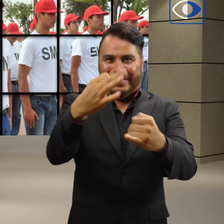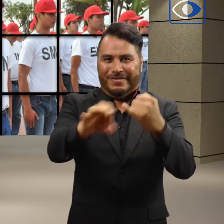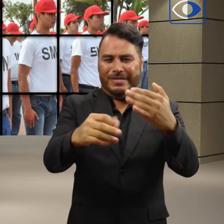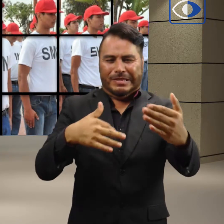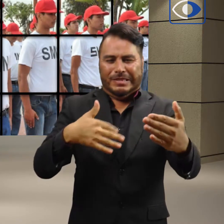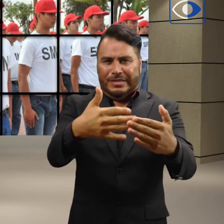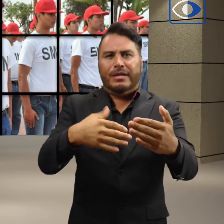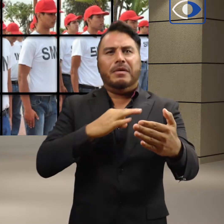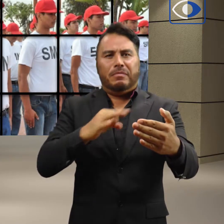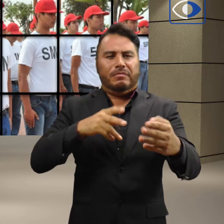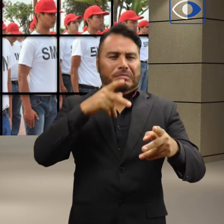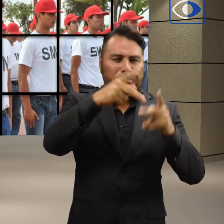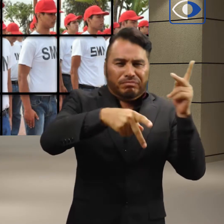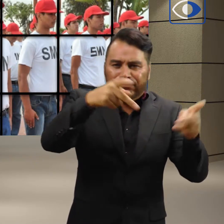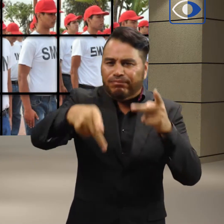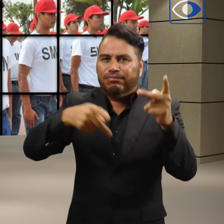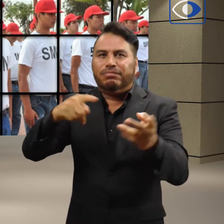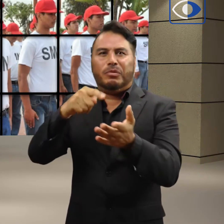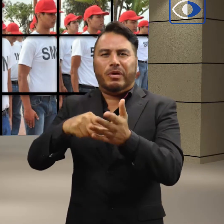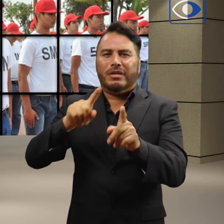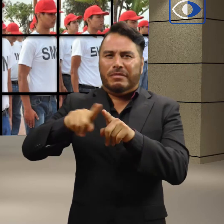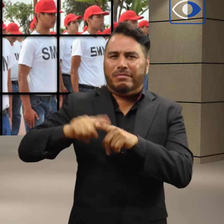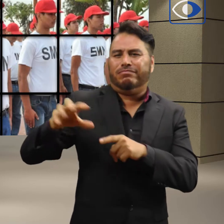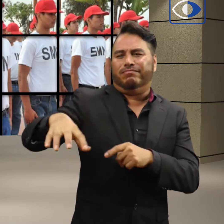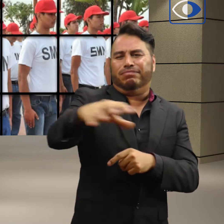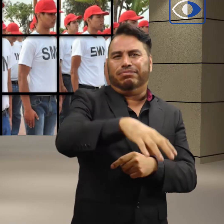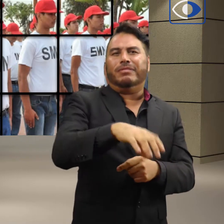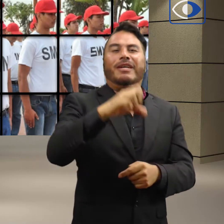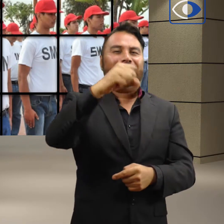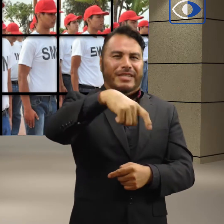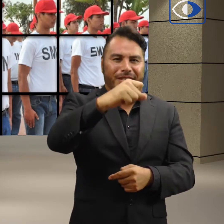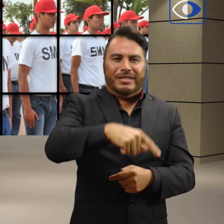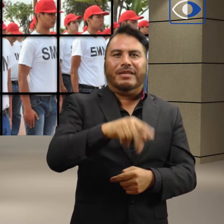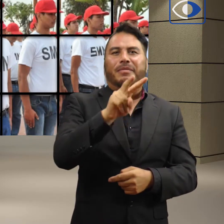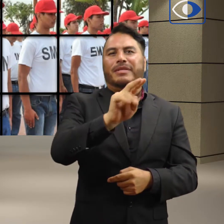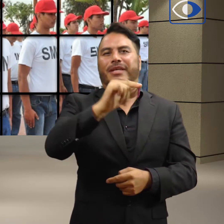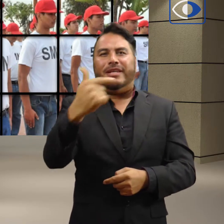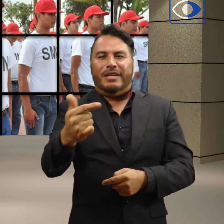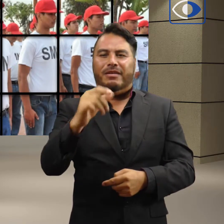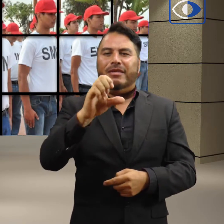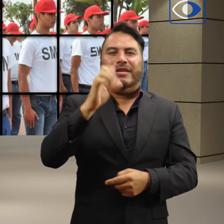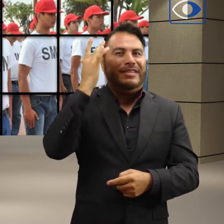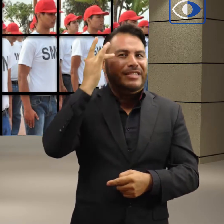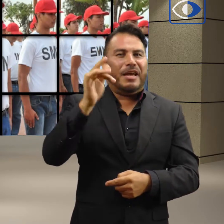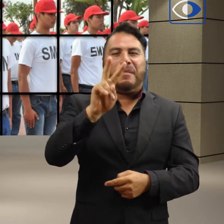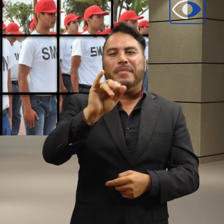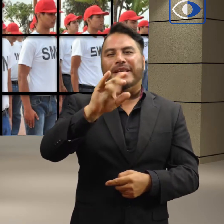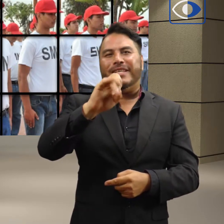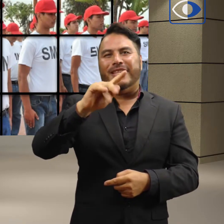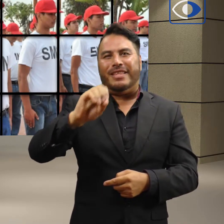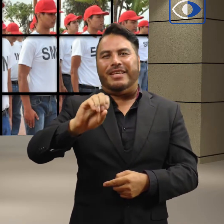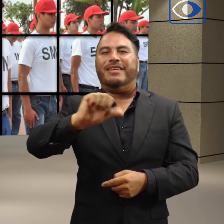visitarán San Quintín, Vicente Guerrero, San Vicente y Mañadero. Detalló que los jóvenes nacidos en el año 2000,